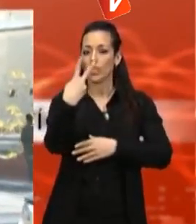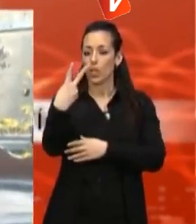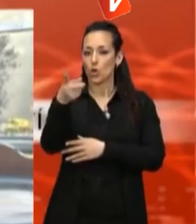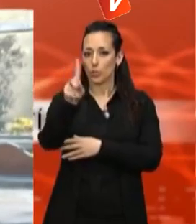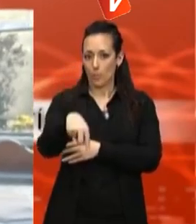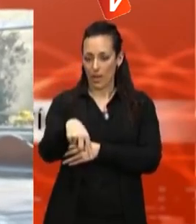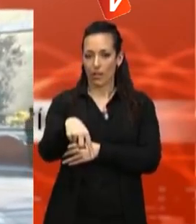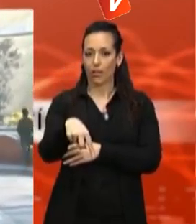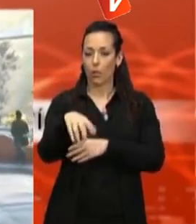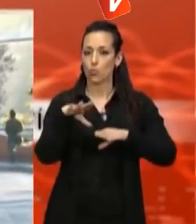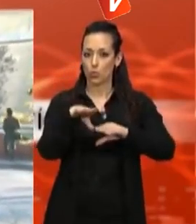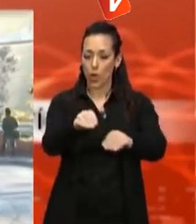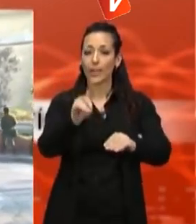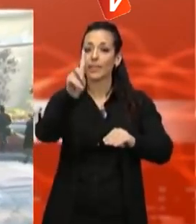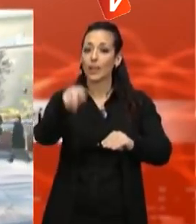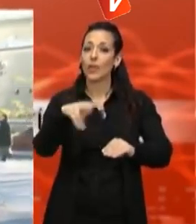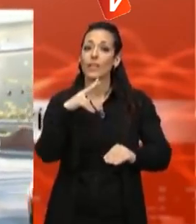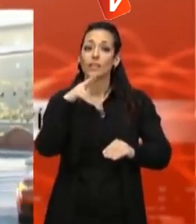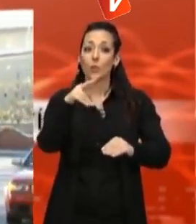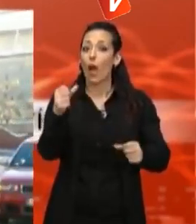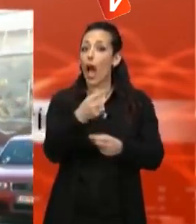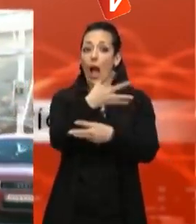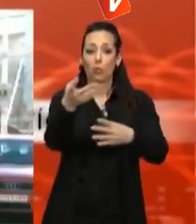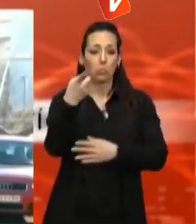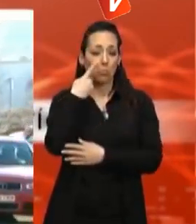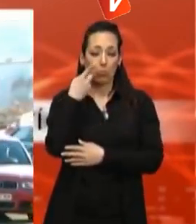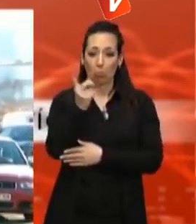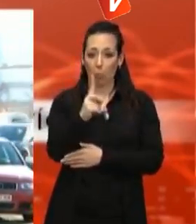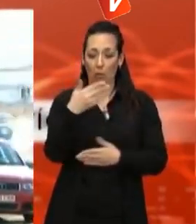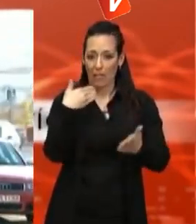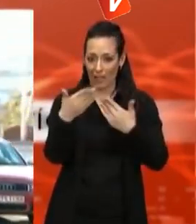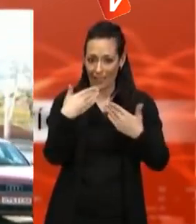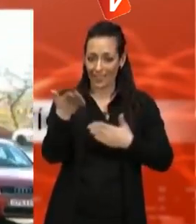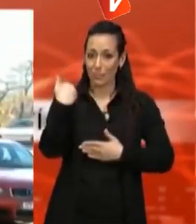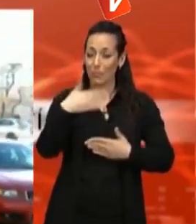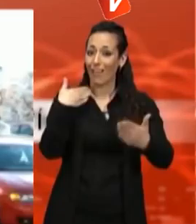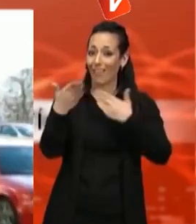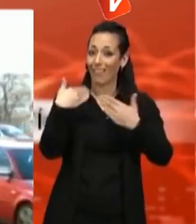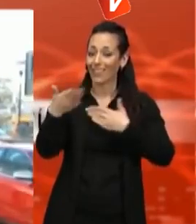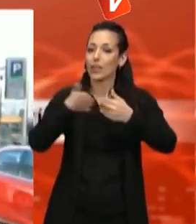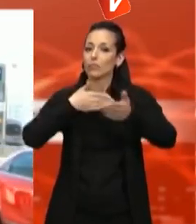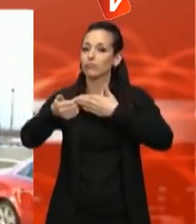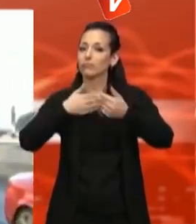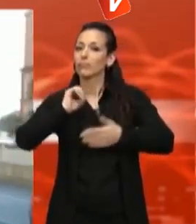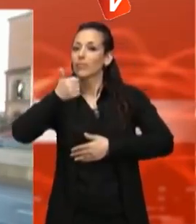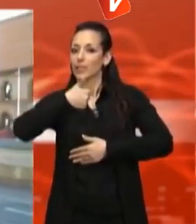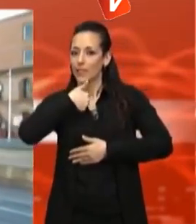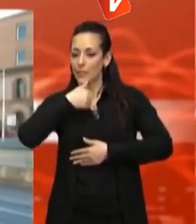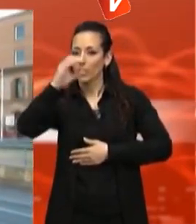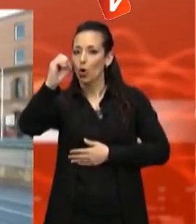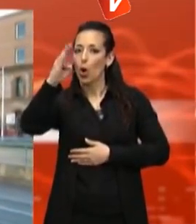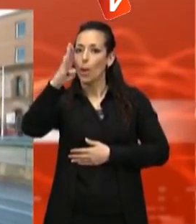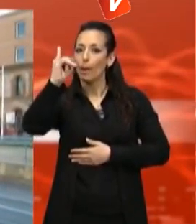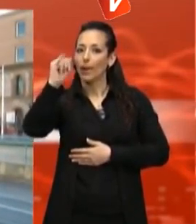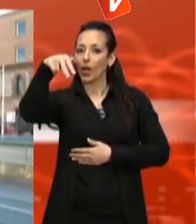44% dels viatgers de l'autobús no la coneixen. L'enquesta s'ha encarregat a l'empresa l'observatori.cat del grup Opinòmetre sobre una